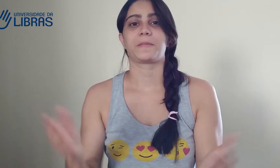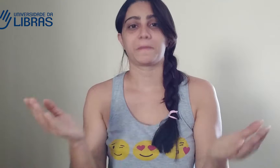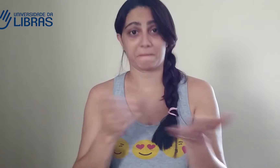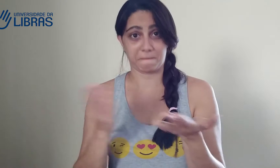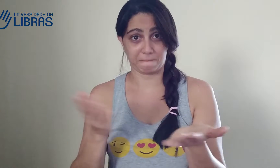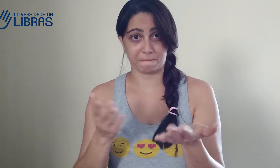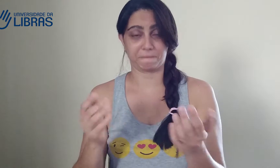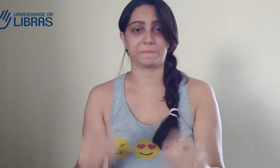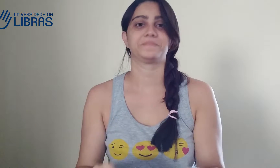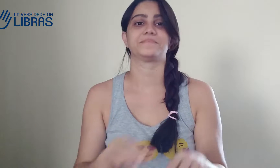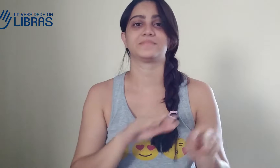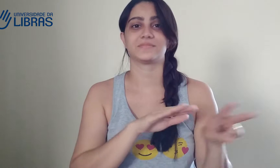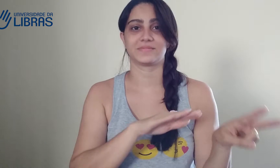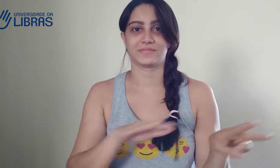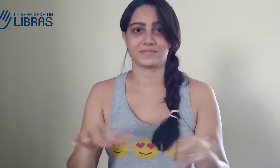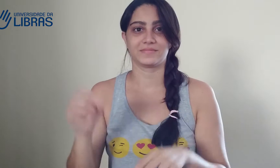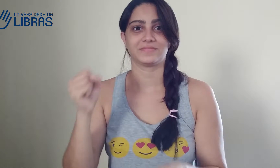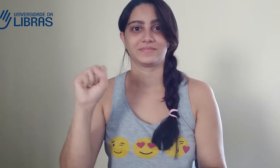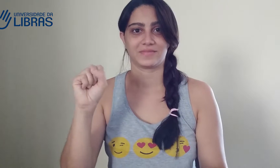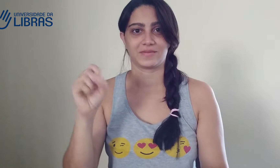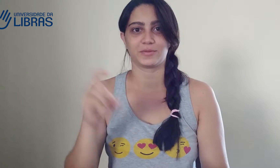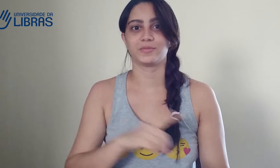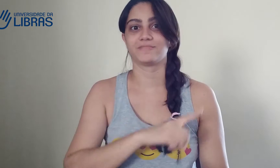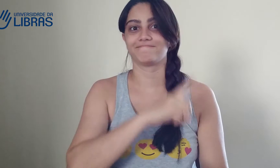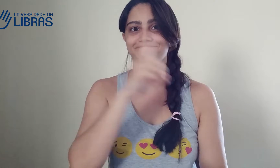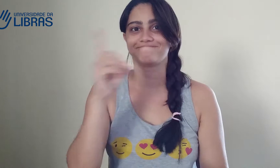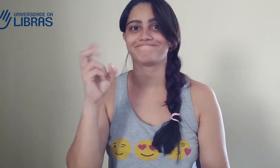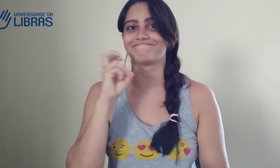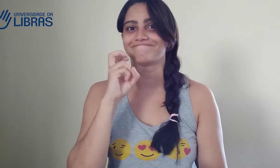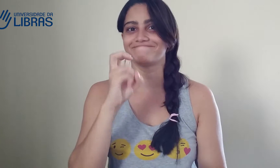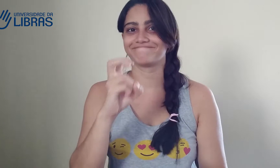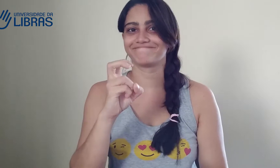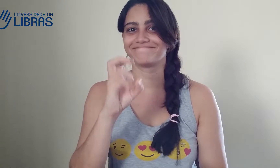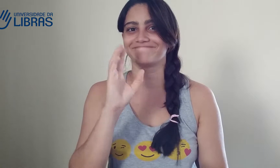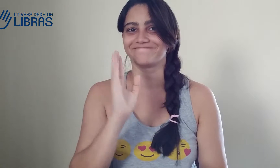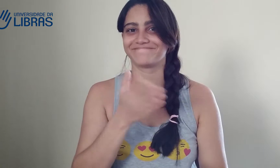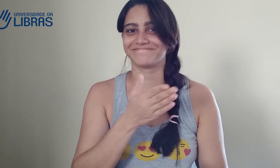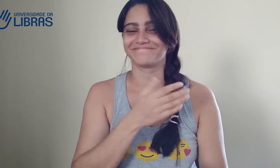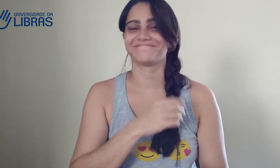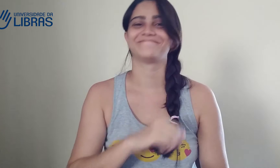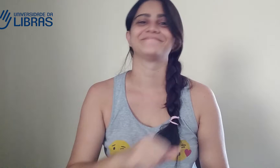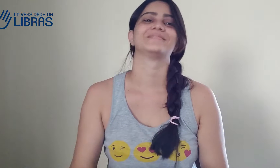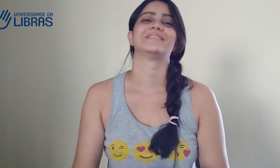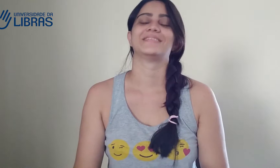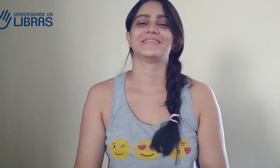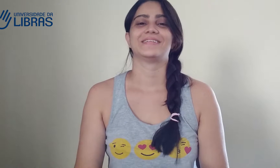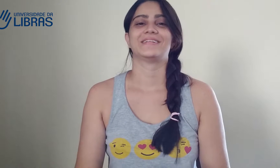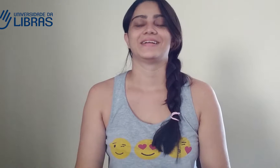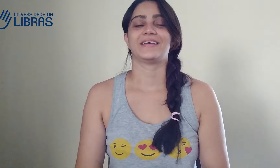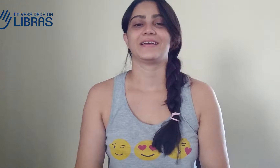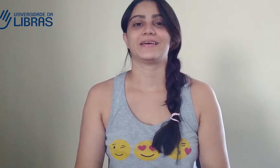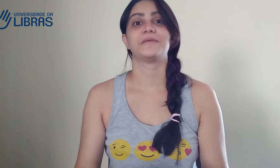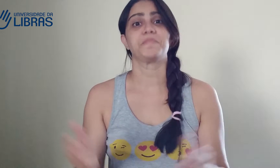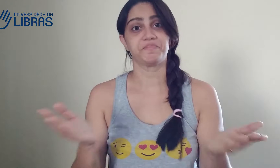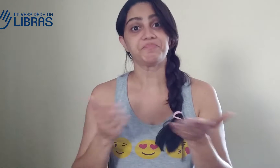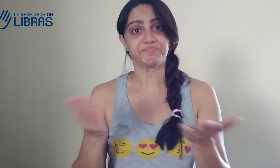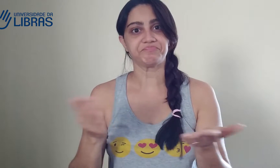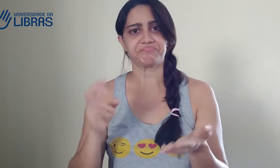treinando. É muito importante para mim isso. E hoje eu estou na semana 8, no dia